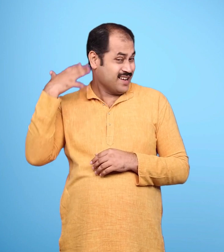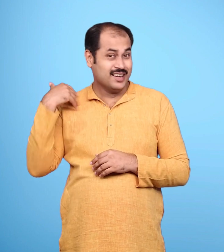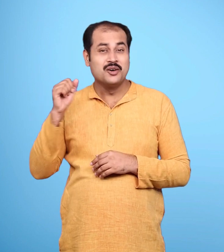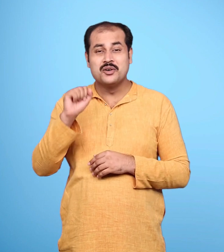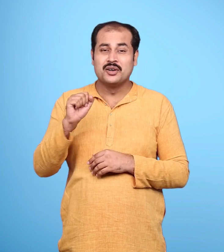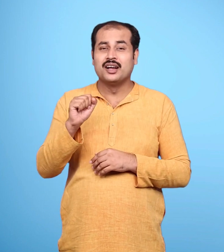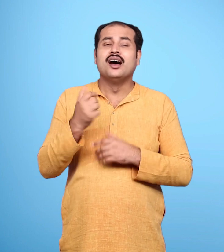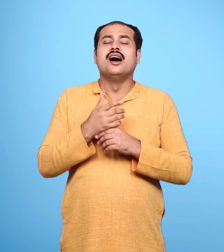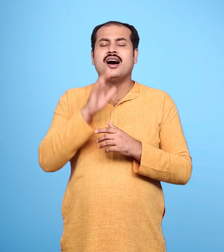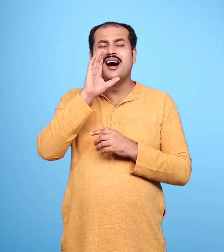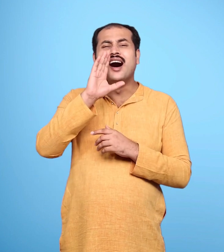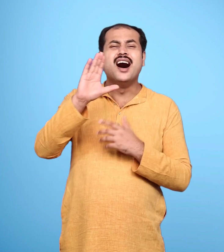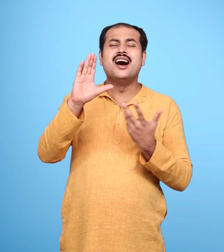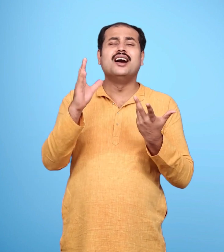सीता और लक्षमन ने भी सुनी